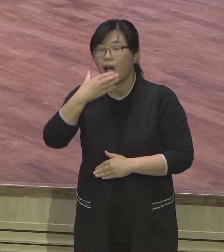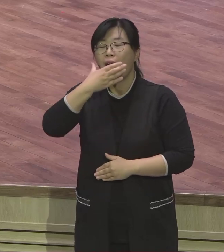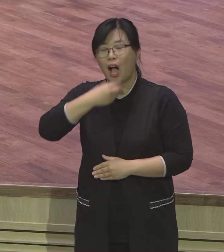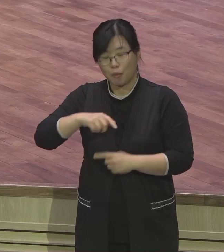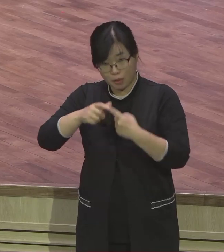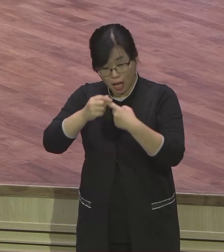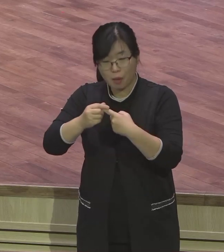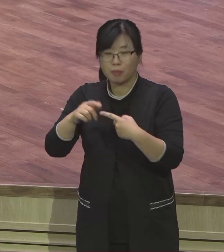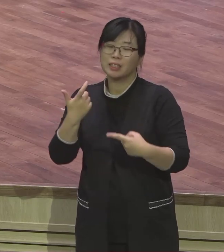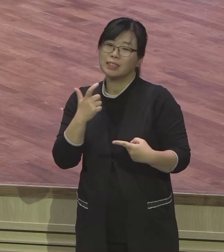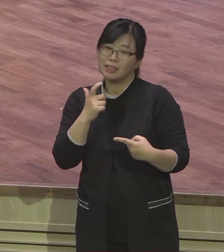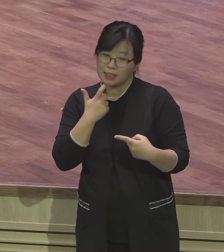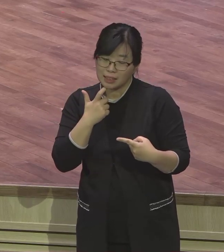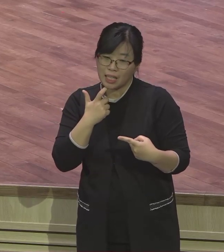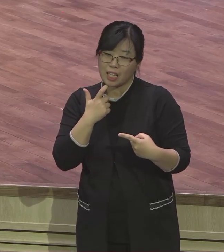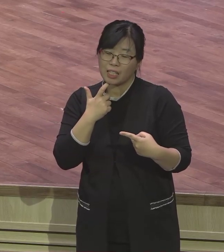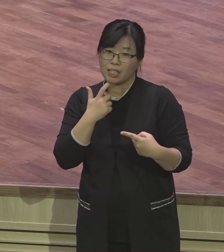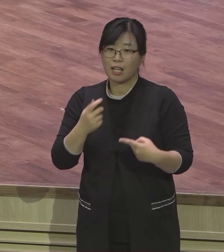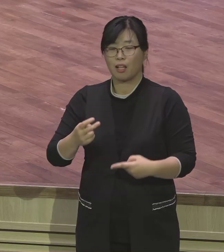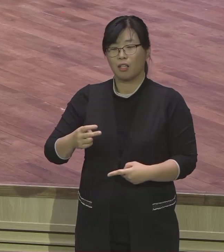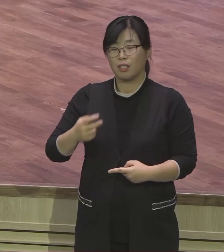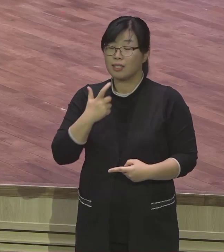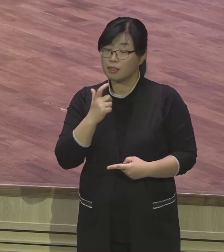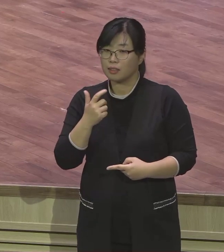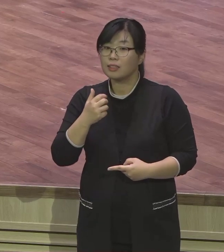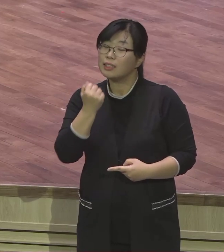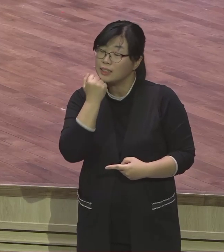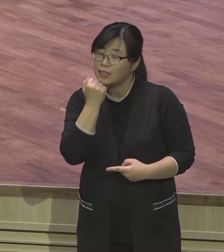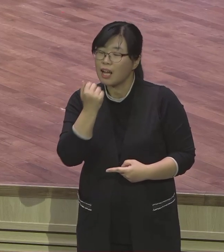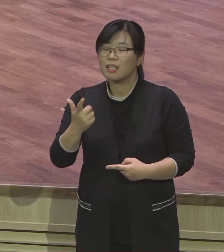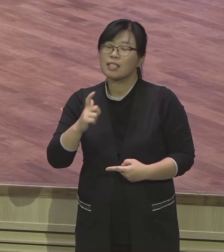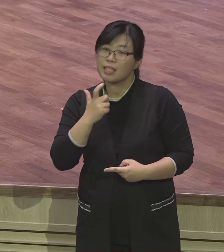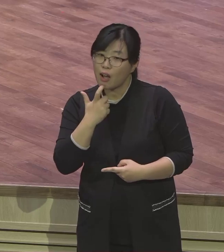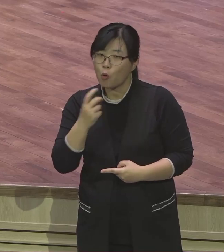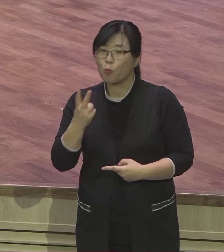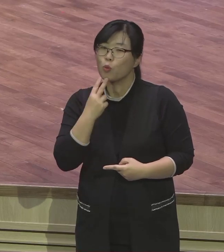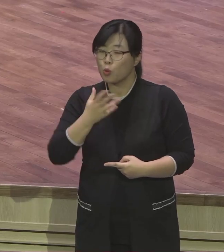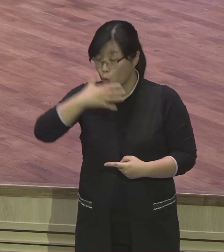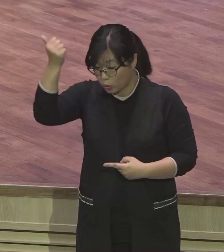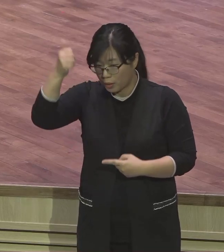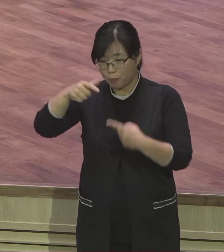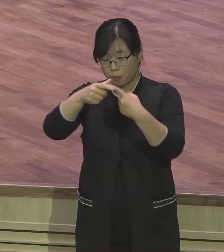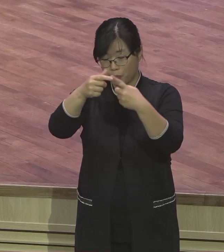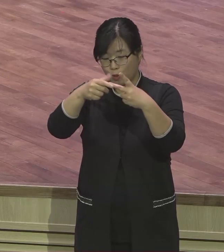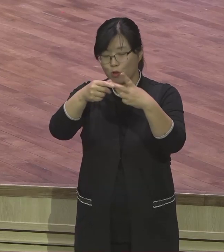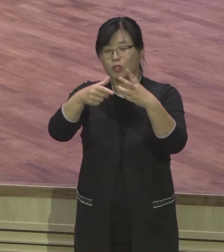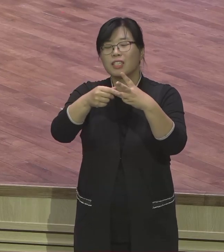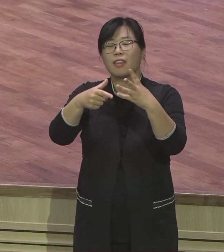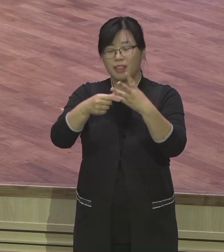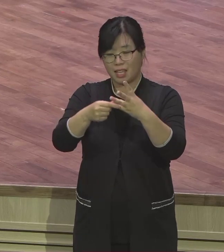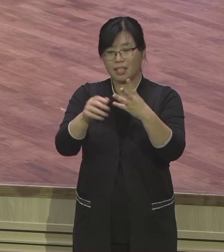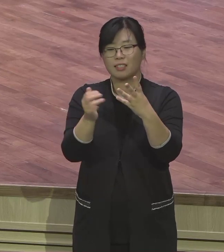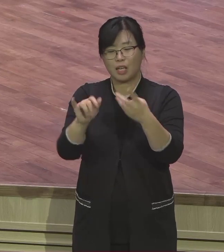야곱 요셉 이렇게 내 사람 내 사건인데 이 네 명의